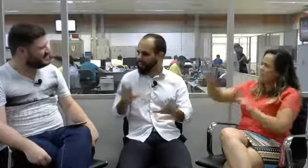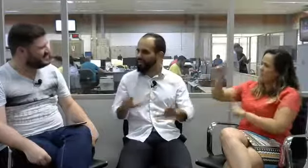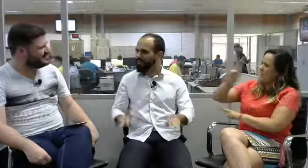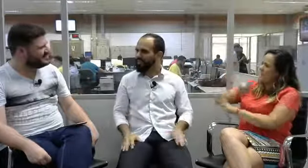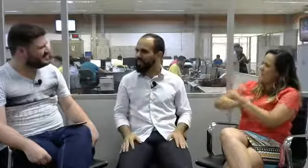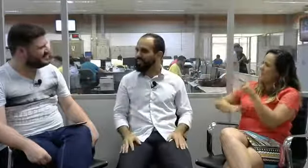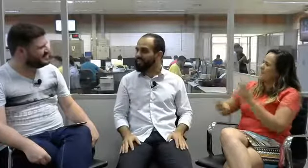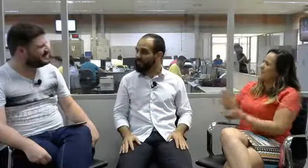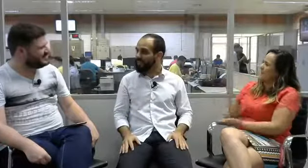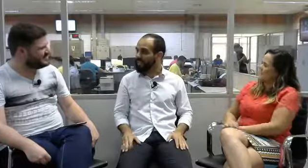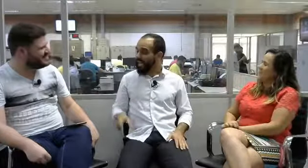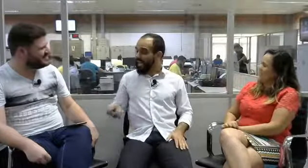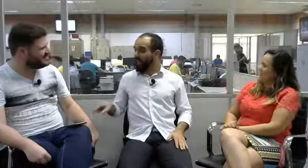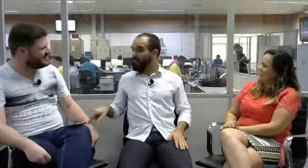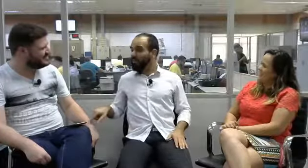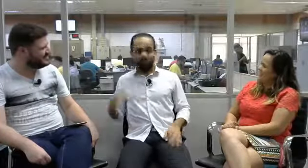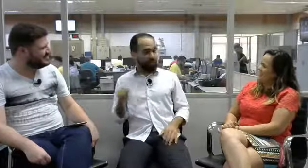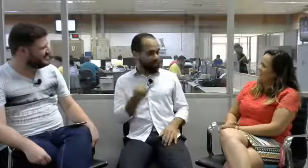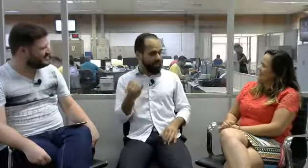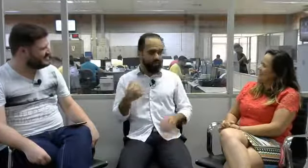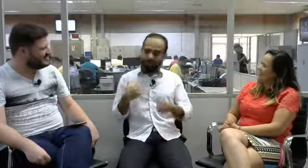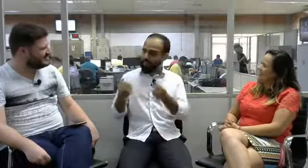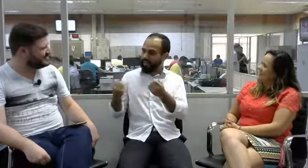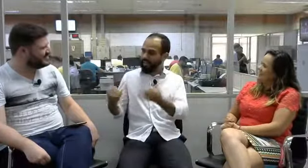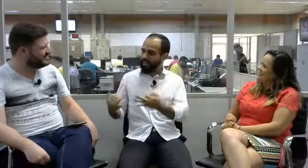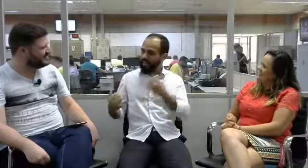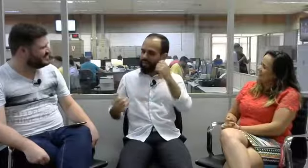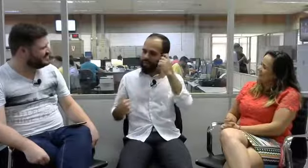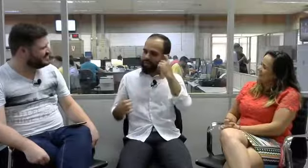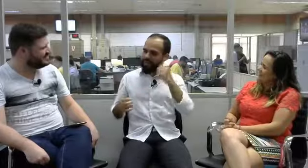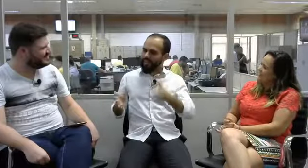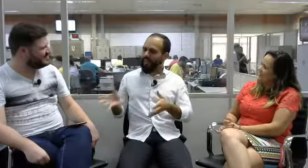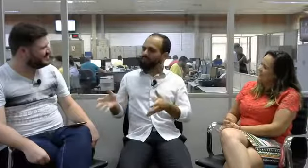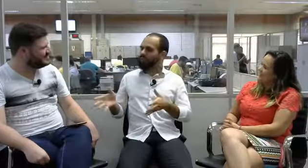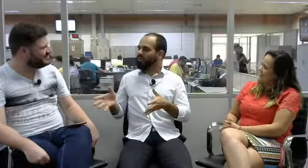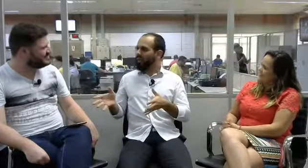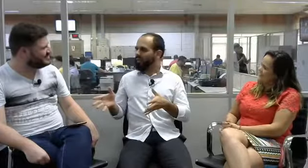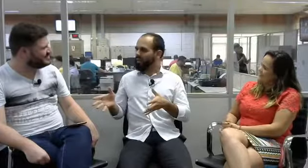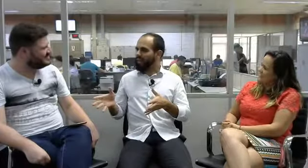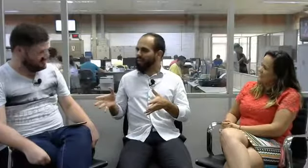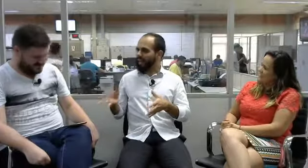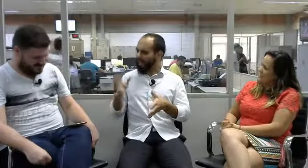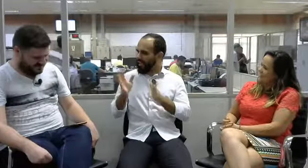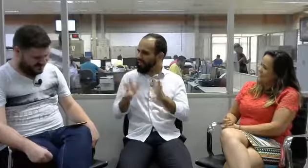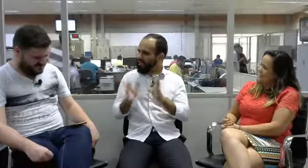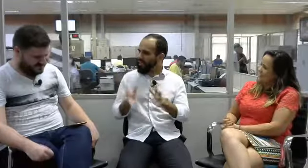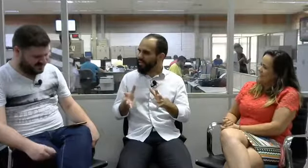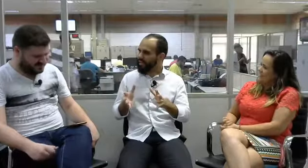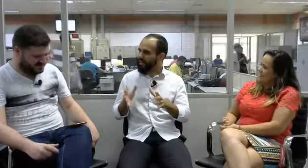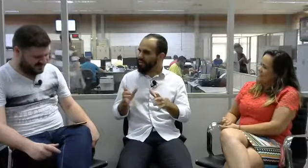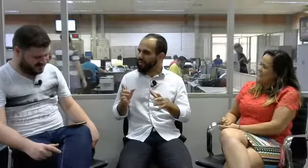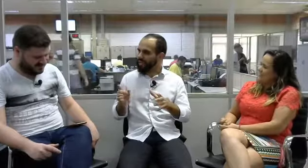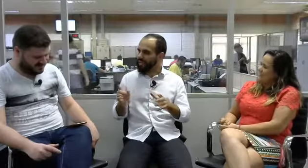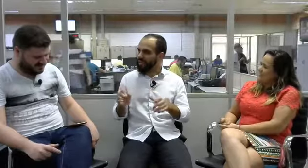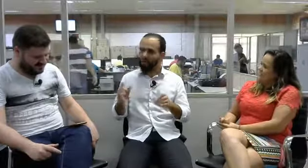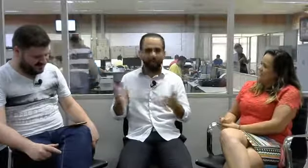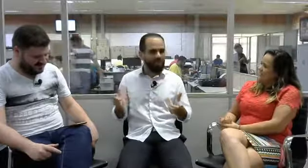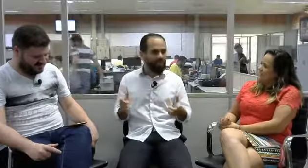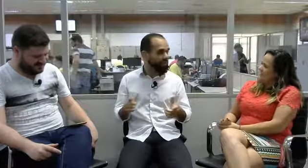diferenças também, né? E é muito importante explicar, Arthur, que isso, a língua de sinais não é considerada somente uma